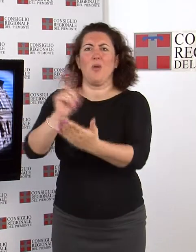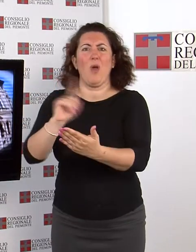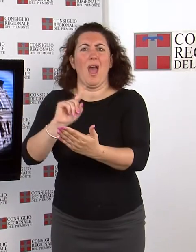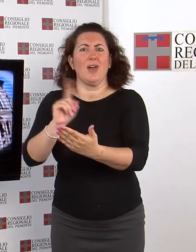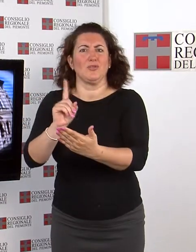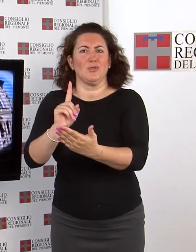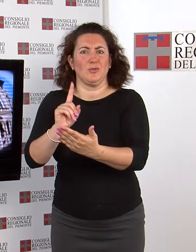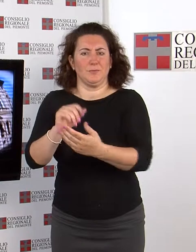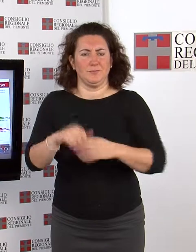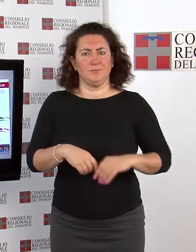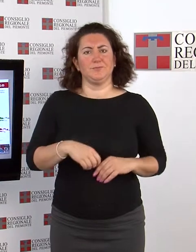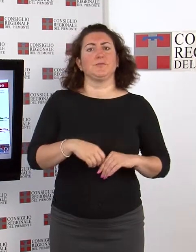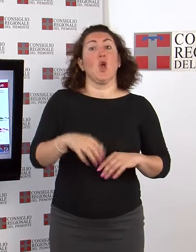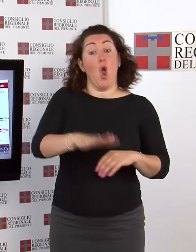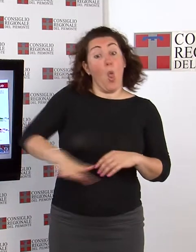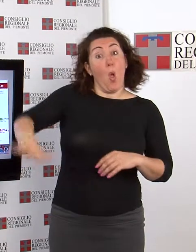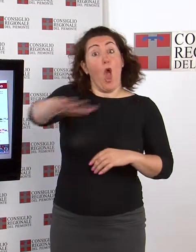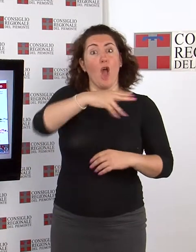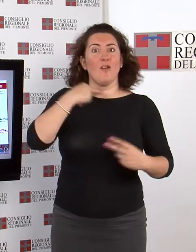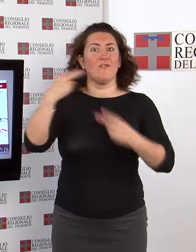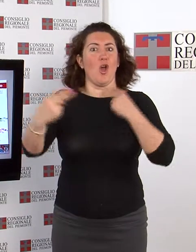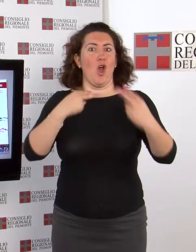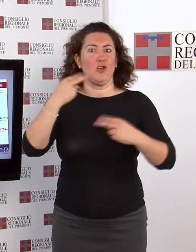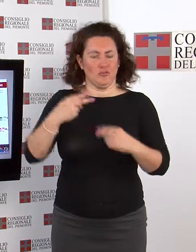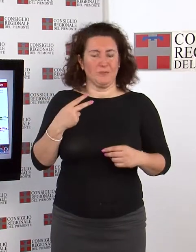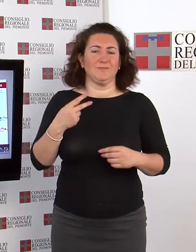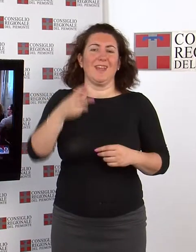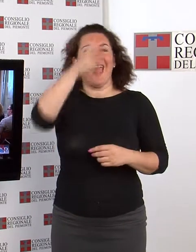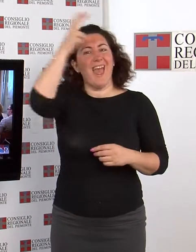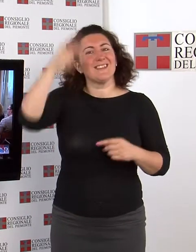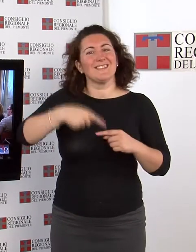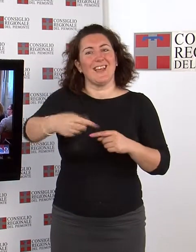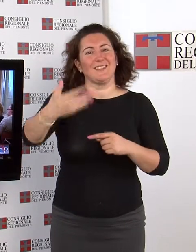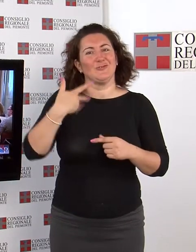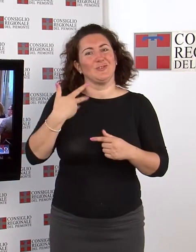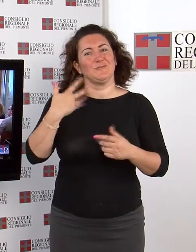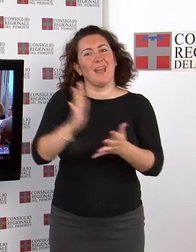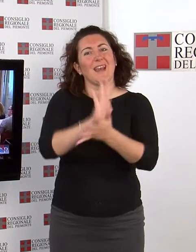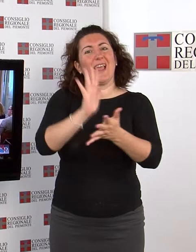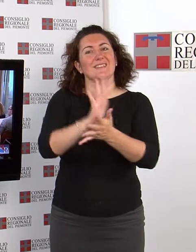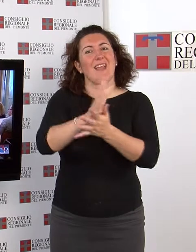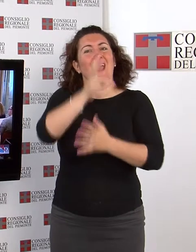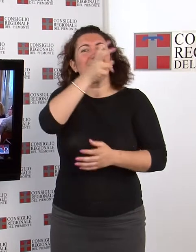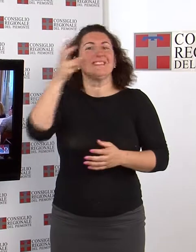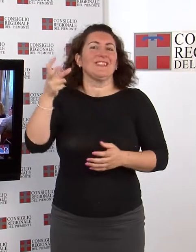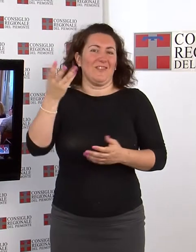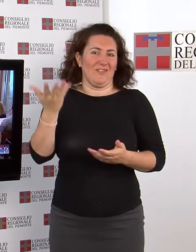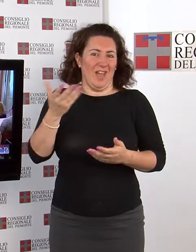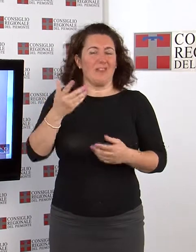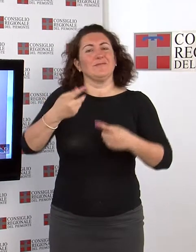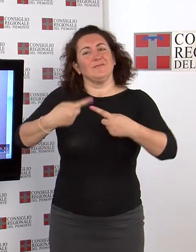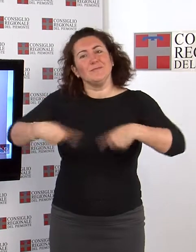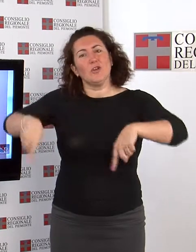Voci dei luoghi La rassegna estiva Voci dei luoghi alla sesta edizione è promossa dal Consiglio regionale Comitato